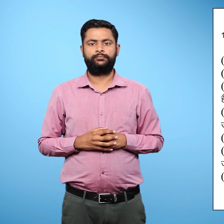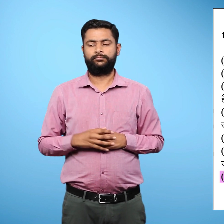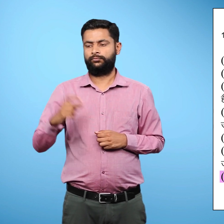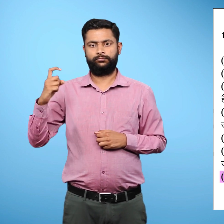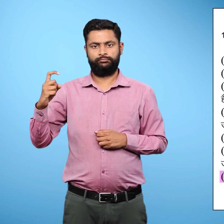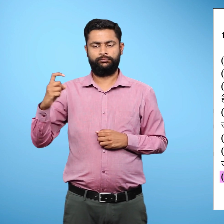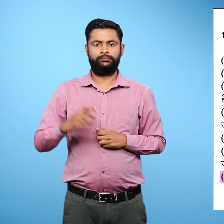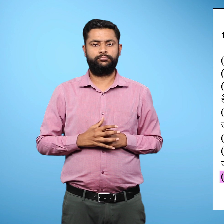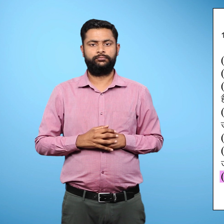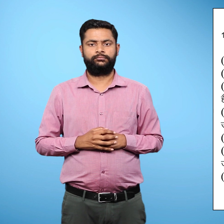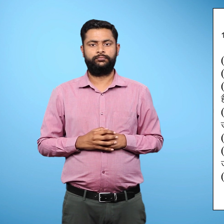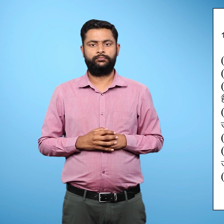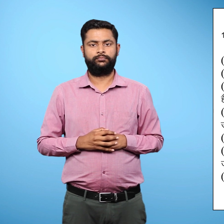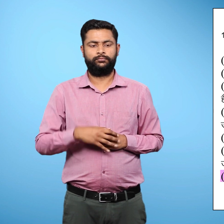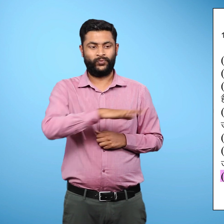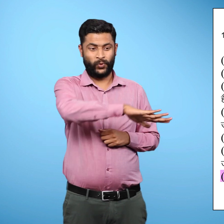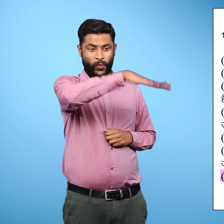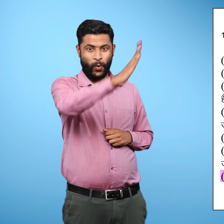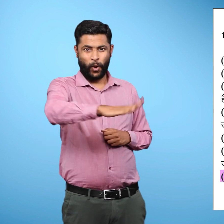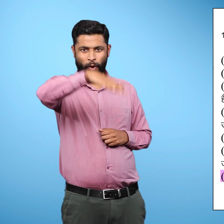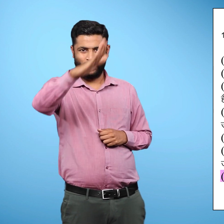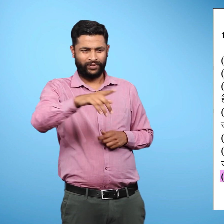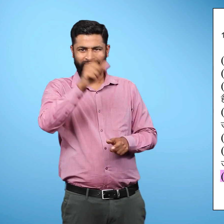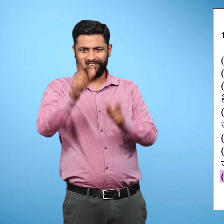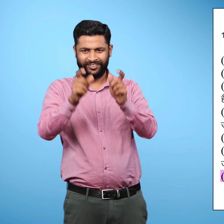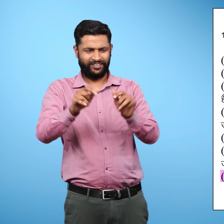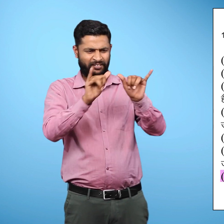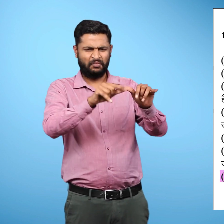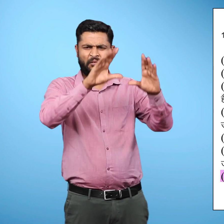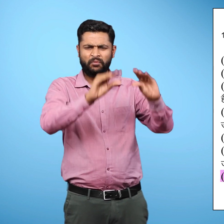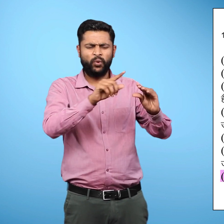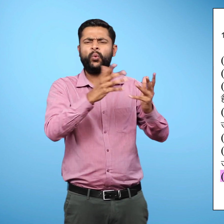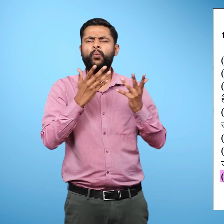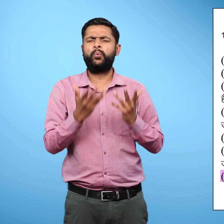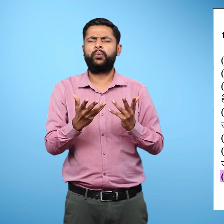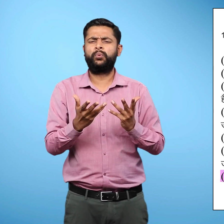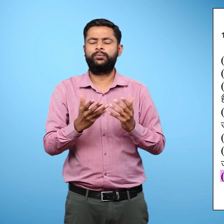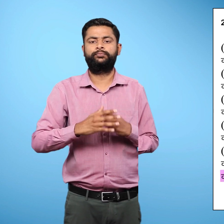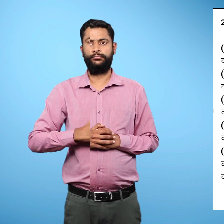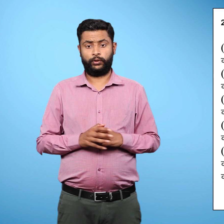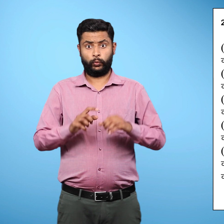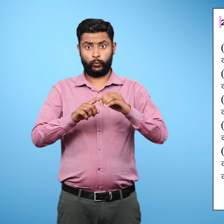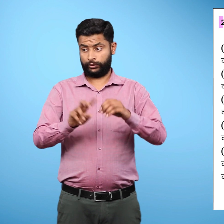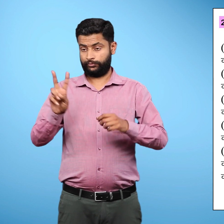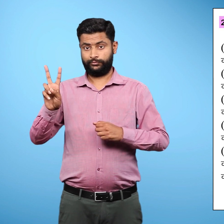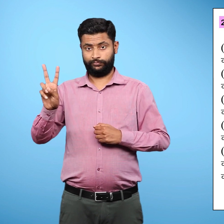साथवा परवतों में जनसंख्या कम होती है, क्यूं? प्रश्न दो